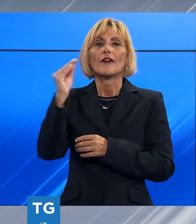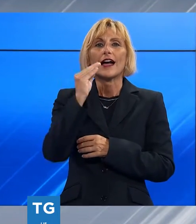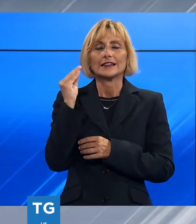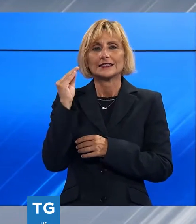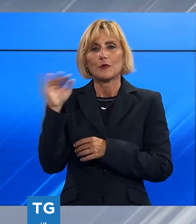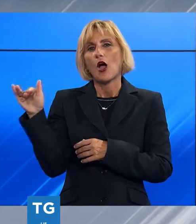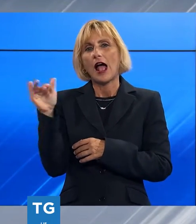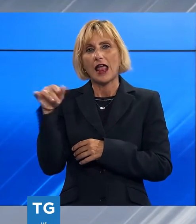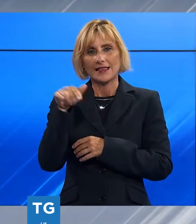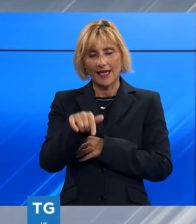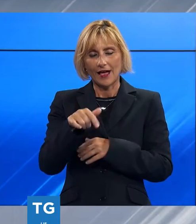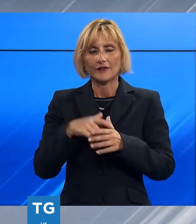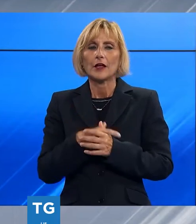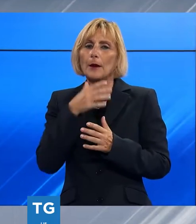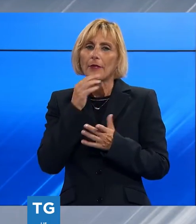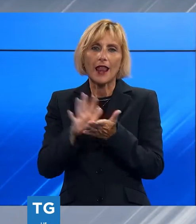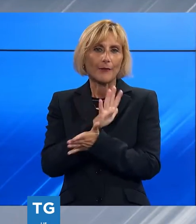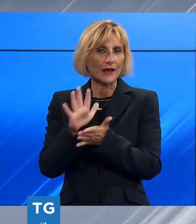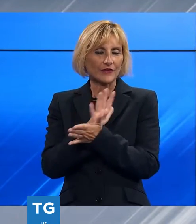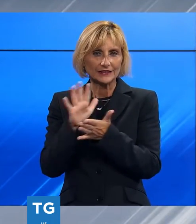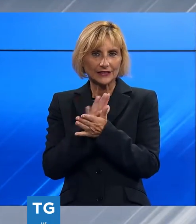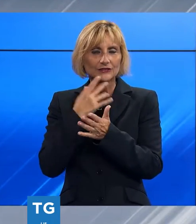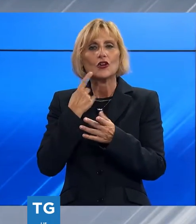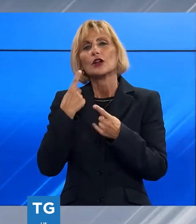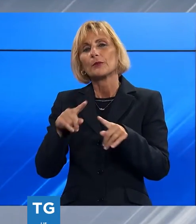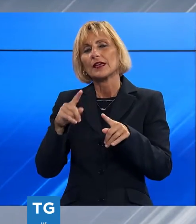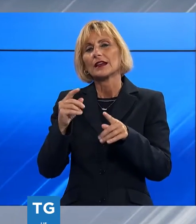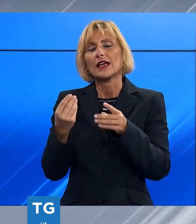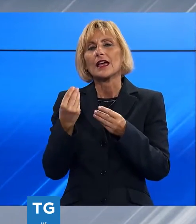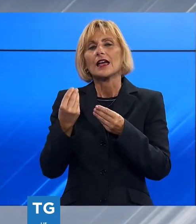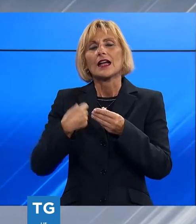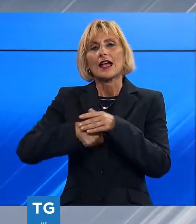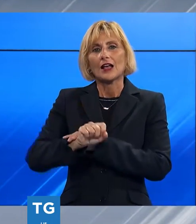'atto conclusivo della bella manifestazione riservata al calcio giovanile.